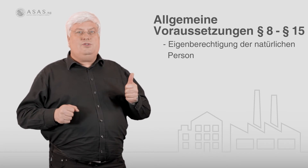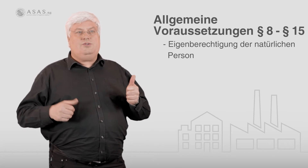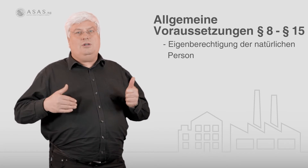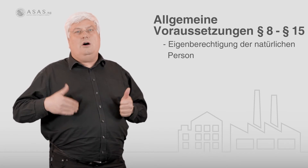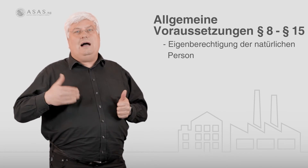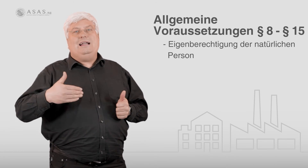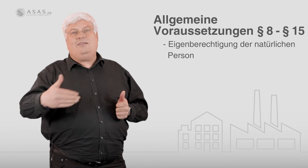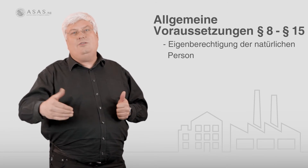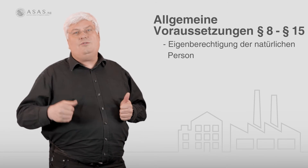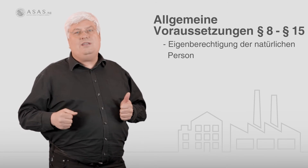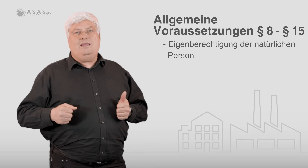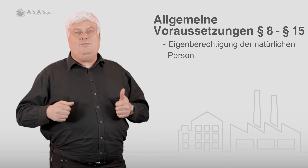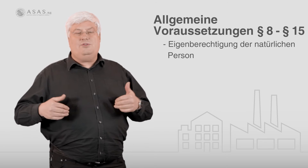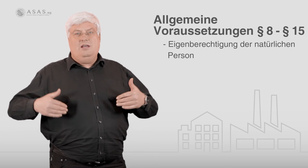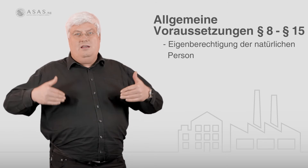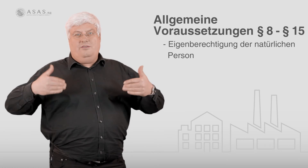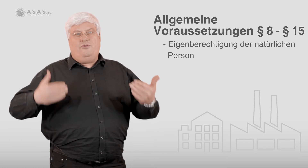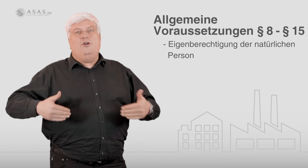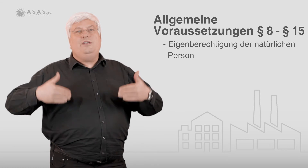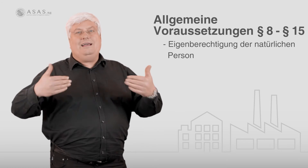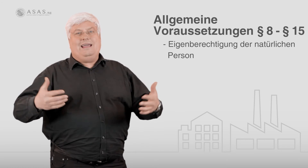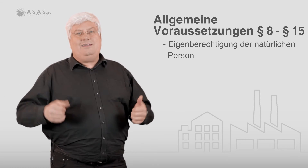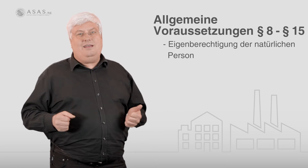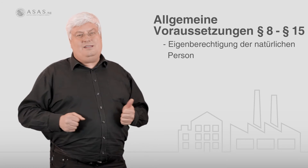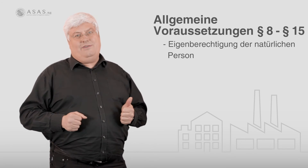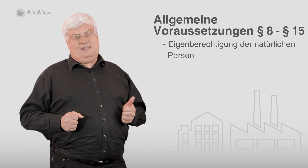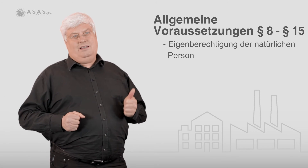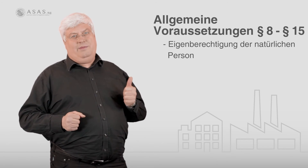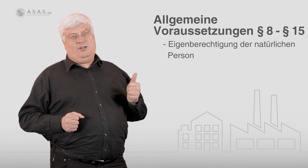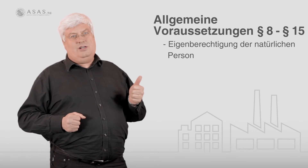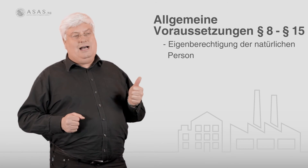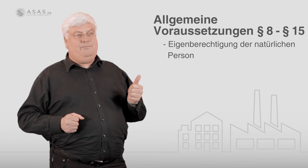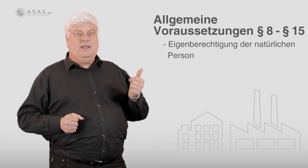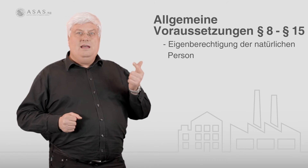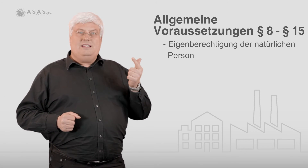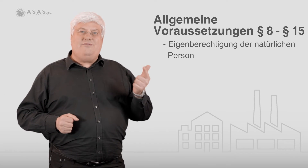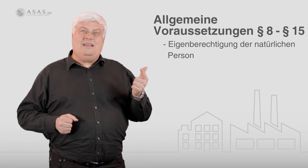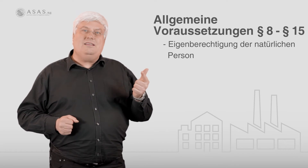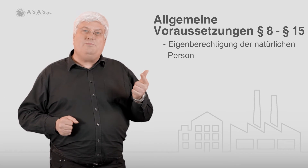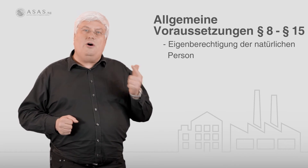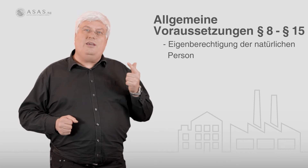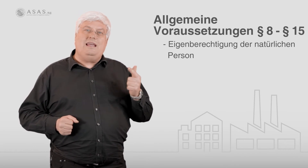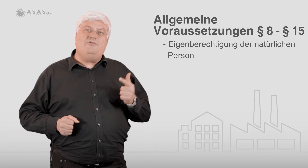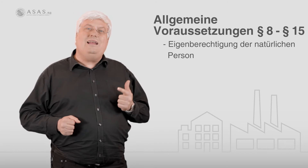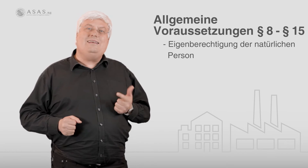sozusagen auch alt genug sein, ich muss die vollen Rechte eines erwachsenen Menschen haben. Zweitens brauche ich eine Verlässlichkeit.